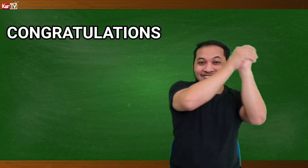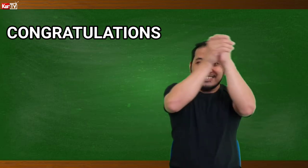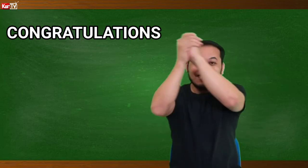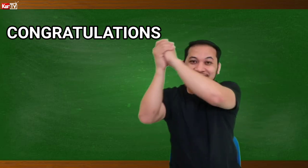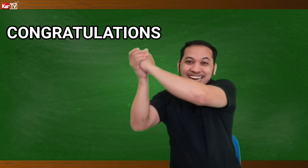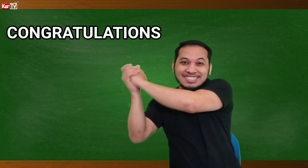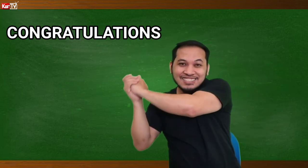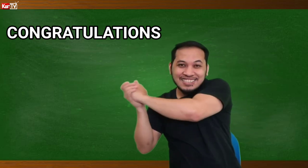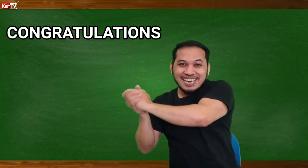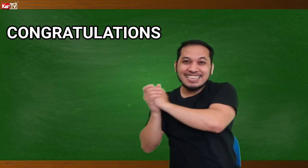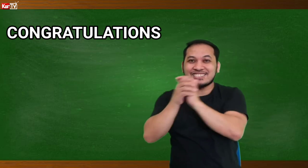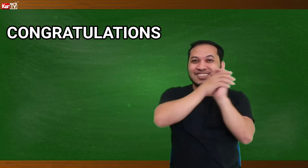Congratulations. Congratulations.